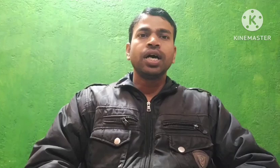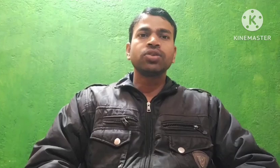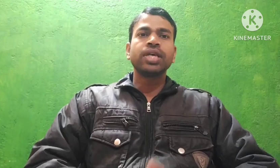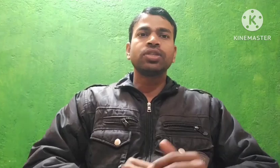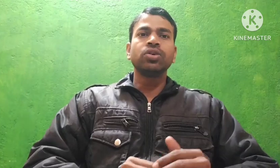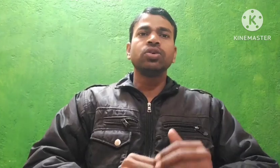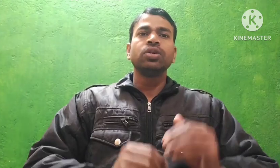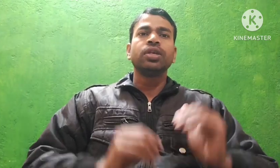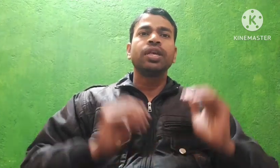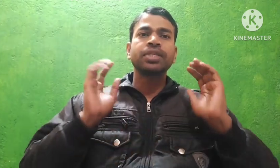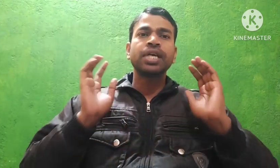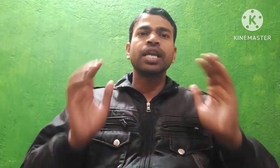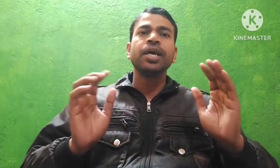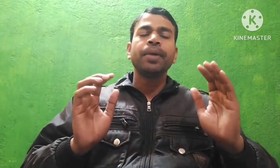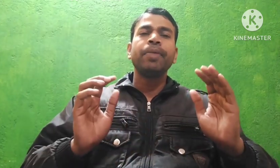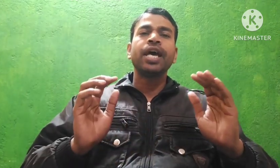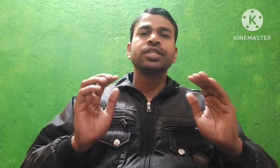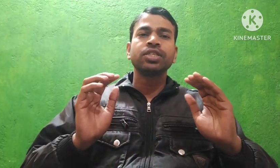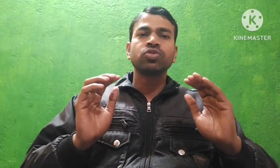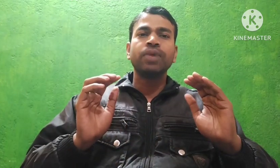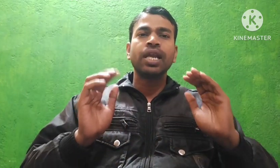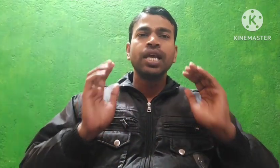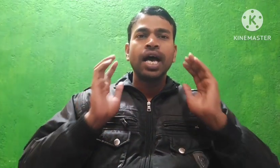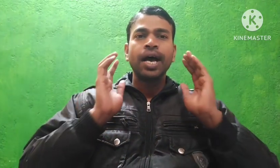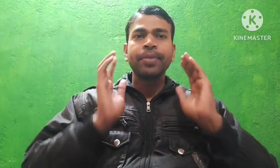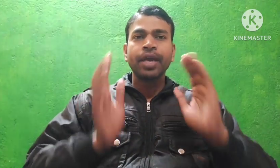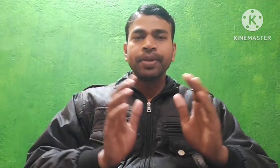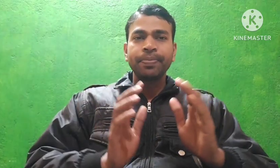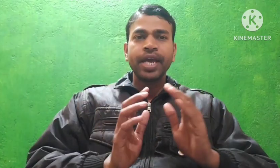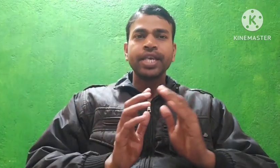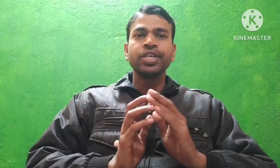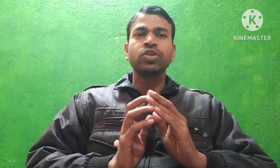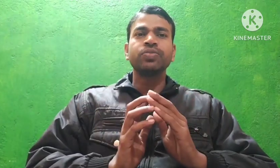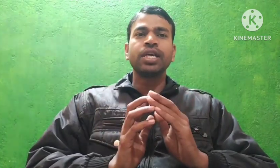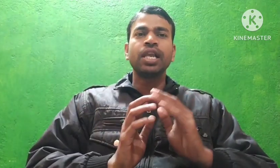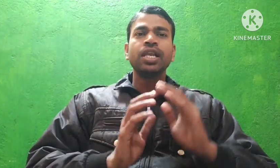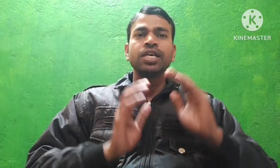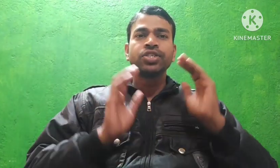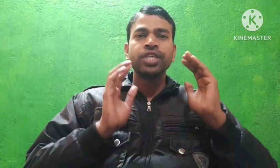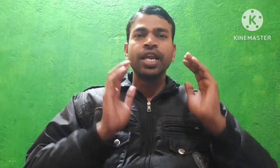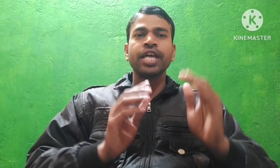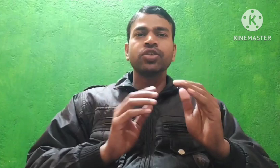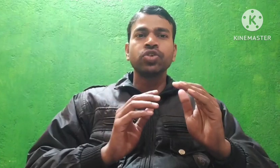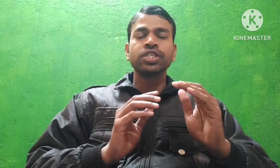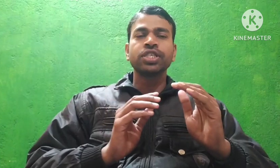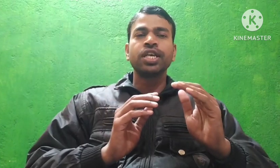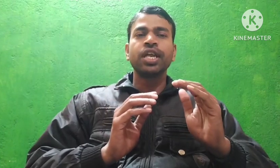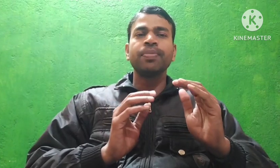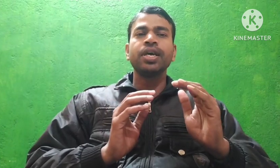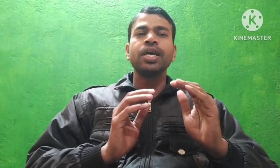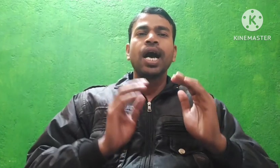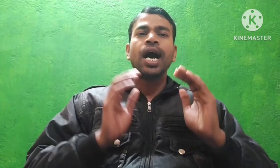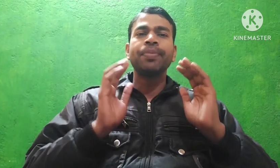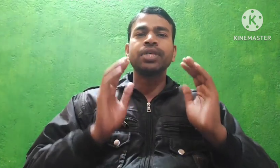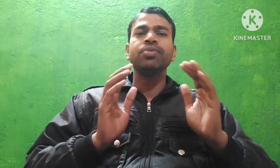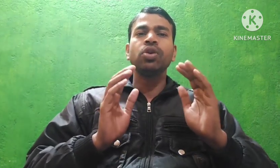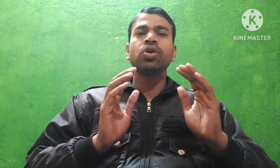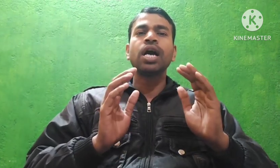साथियों, नमस्कार, मैं आसीज कुमार, आपके अपने प्यारे सेक्टिव जैनल सन्राज कोचिंग सेंटर में आप सभी लोग का